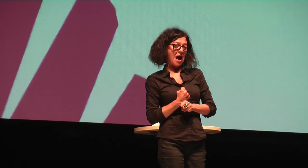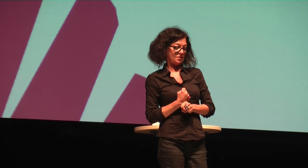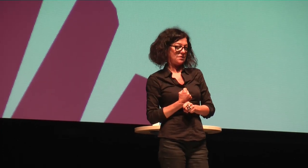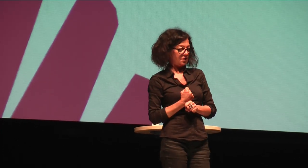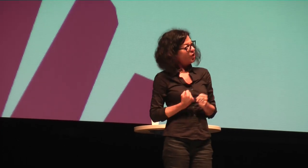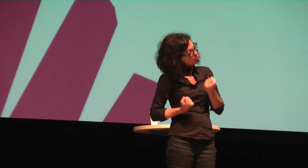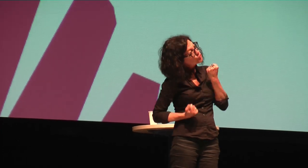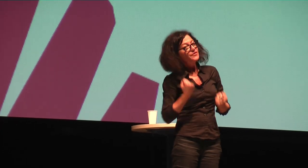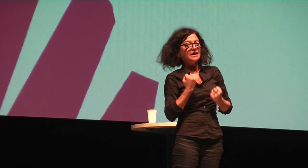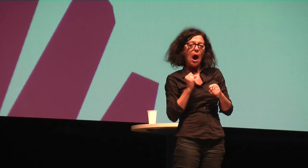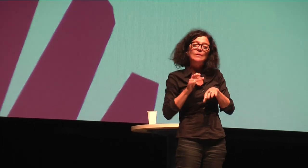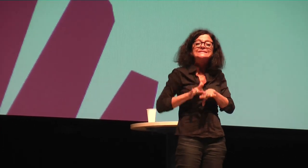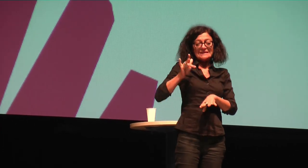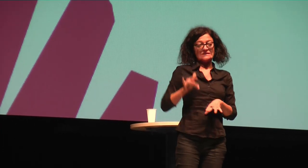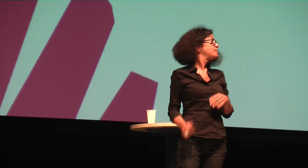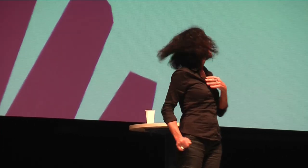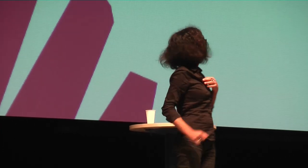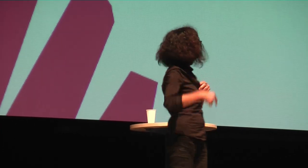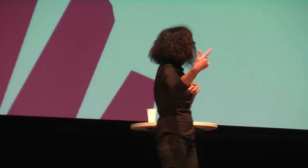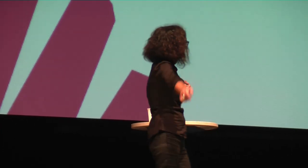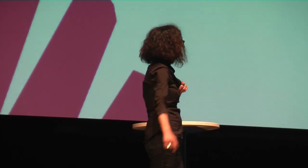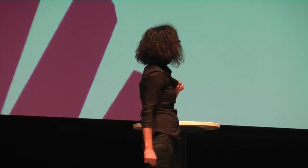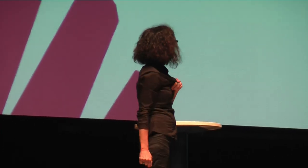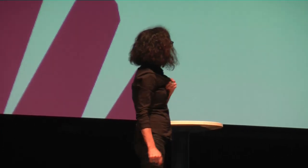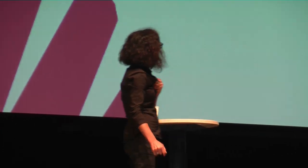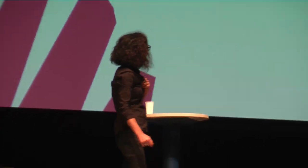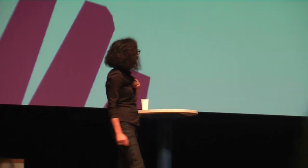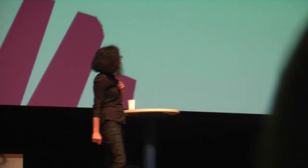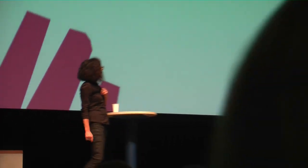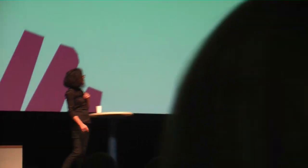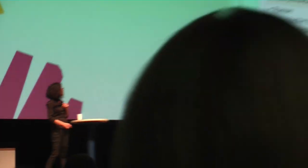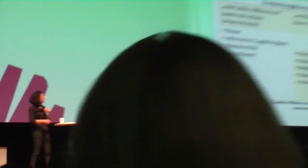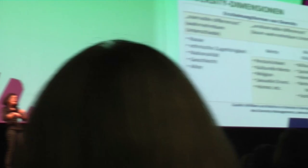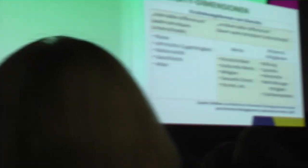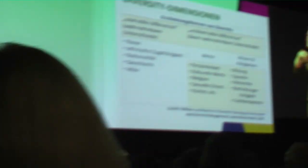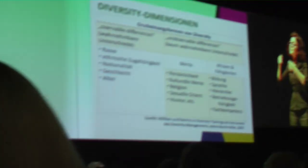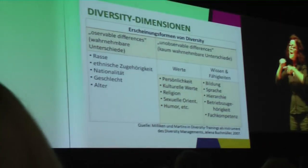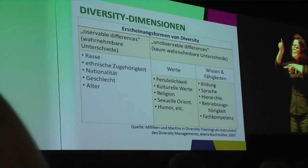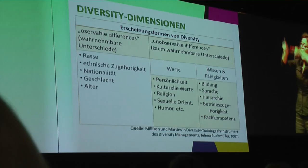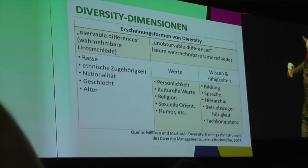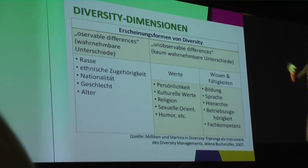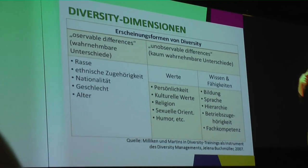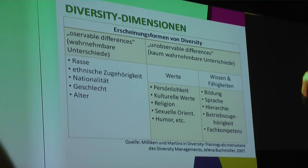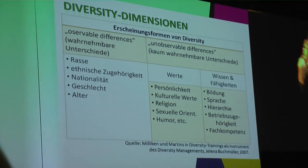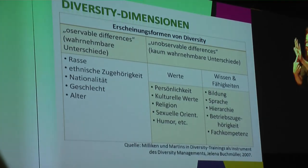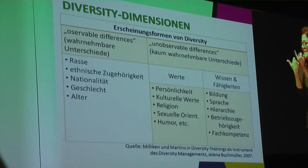sprechen? Also das ist ja gerade eine aktuelle Diskussion. Es ist eine harte Diskussion und auch ein sehr sensibles Thema.